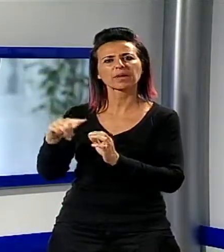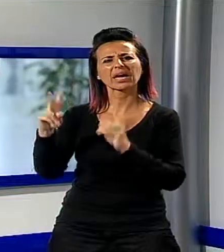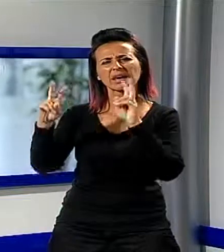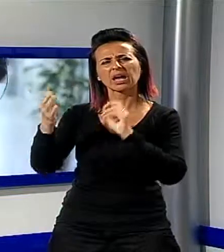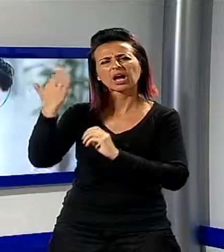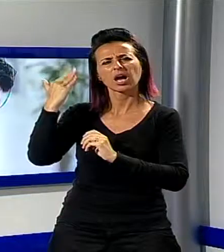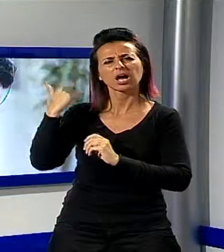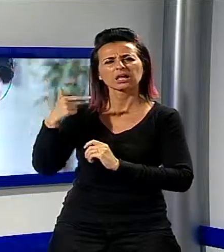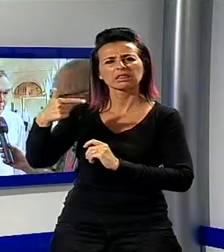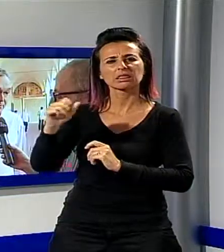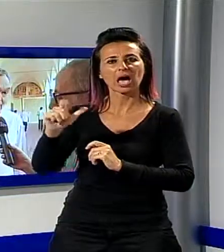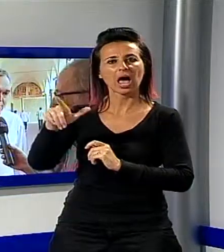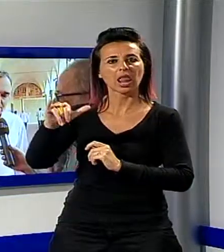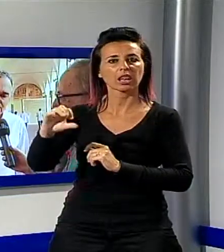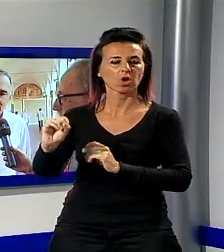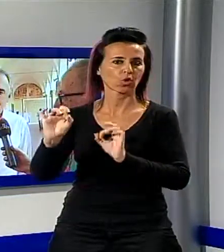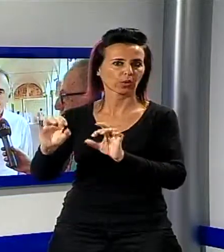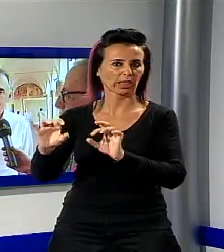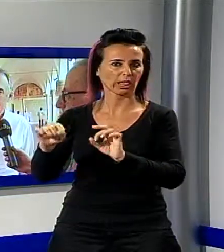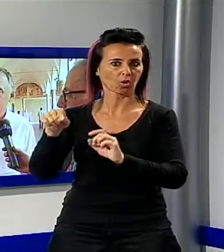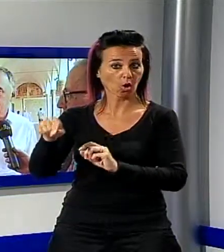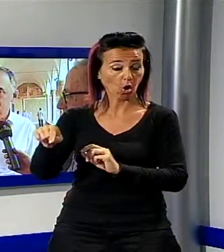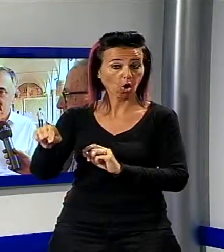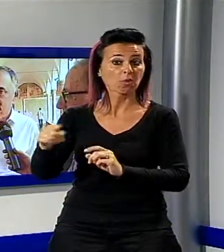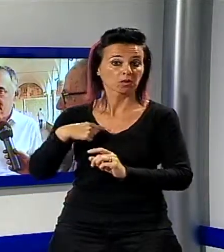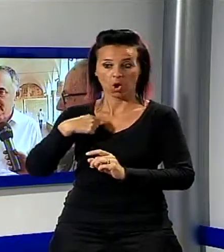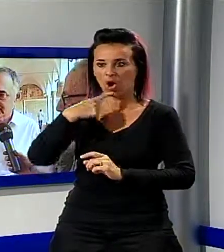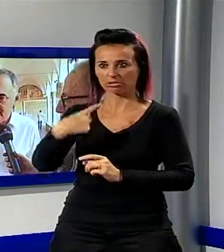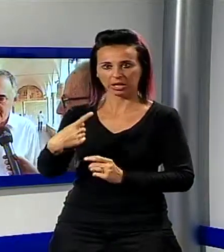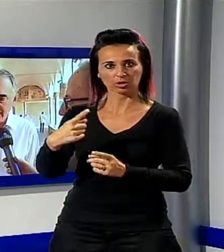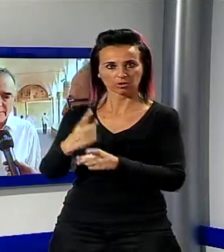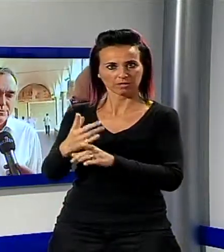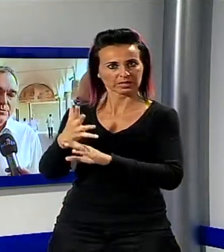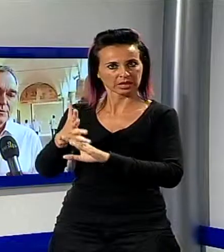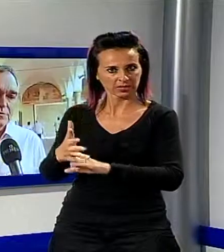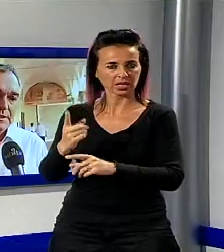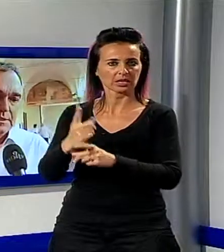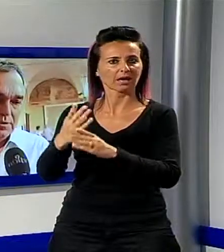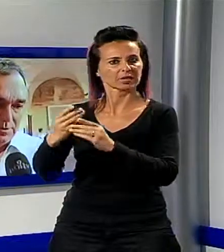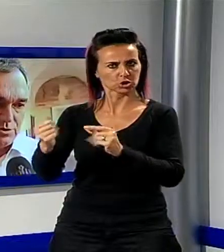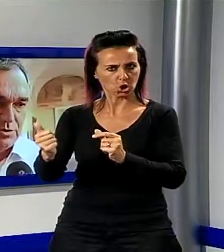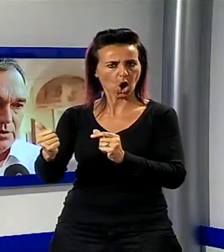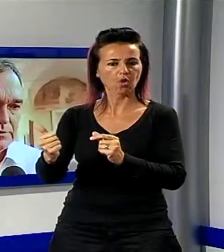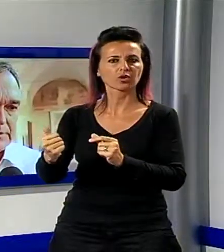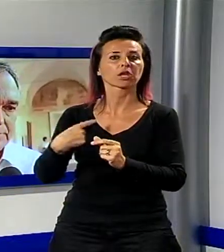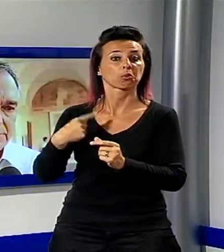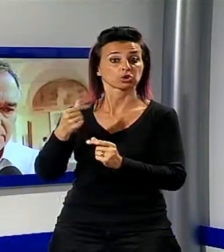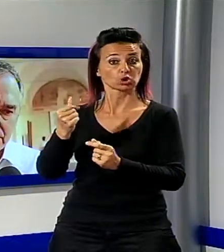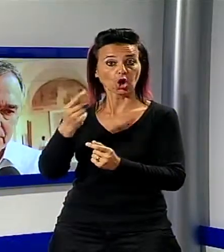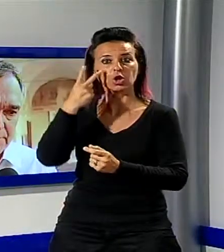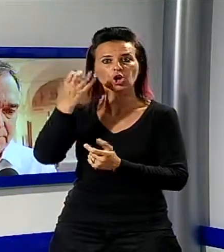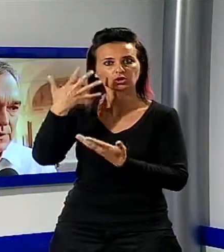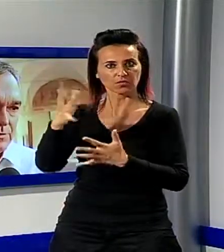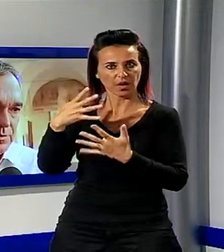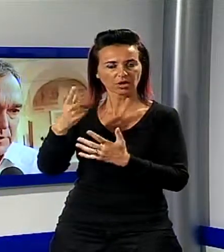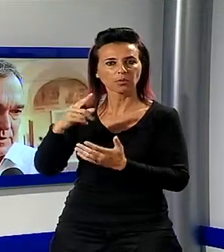personalmente ho fatto persino due riunioni, tre riunioni su questi temi, altre riunioni ho messo i soldi, ho messo i